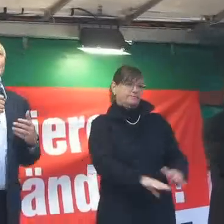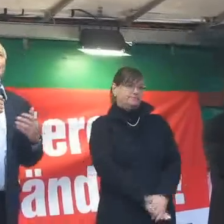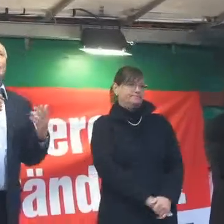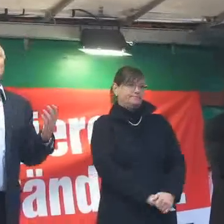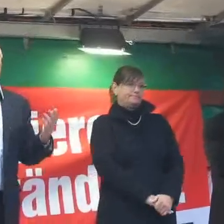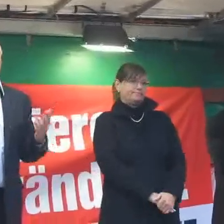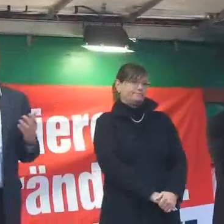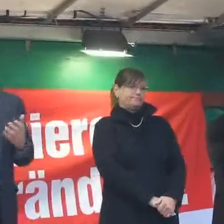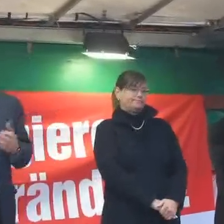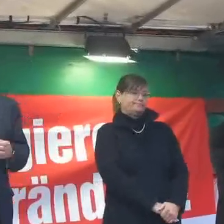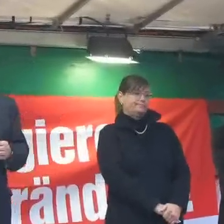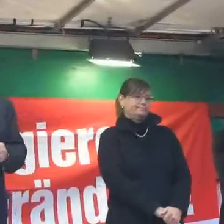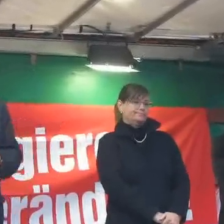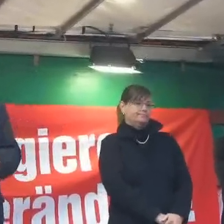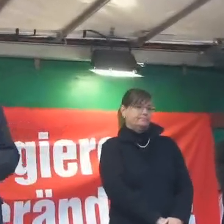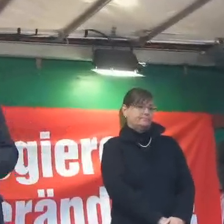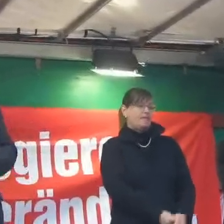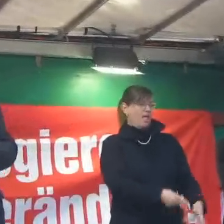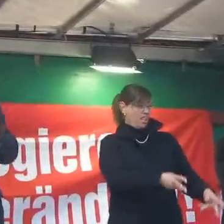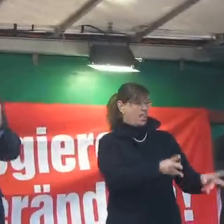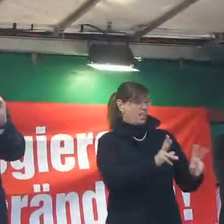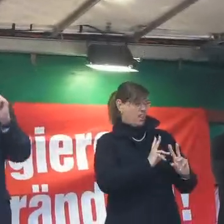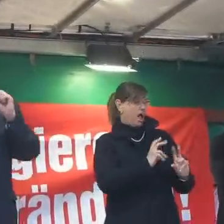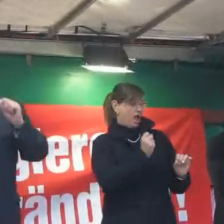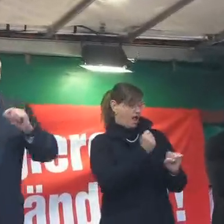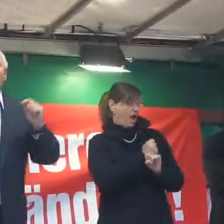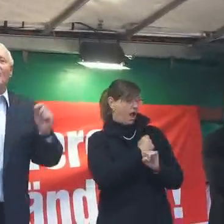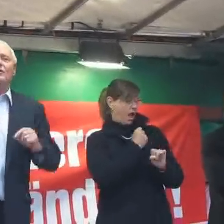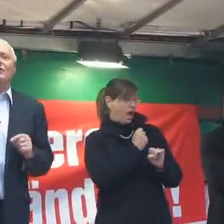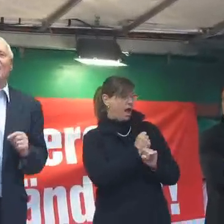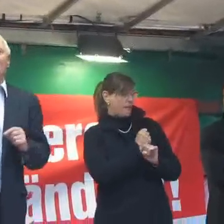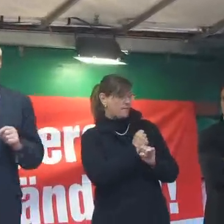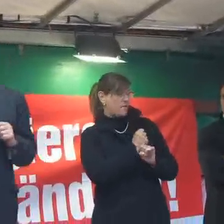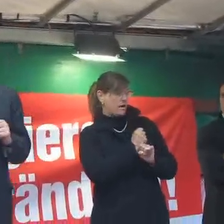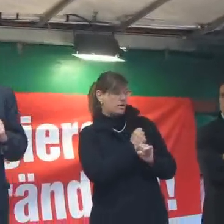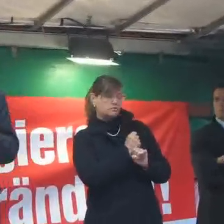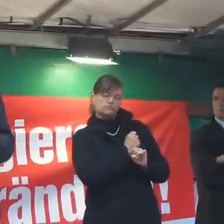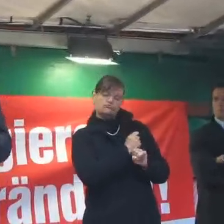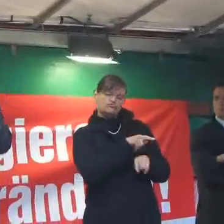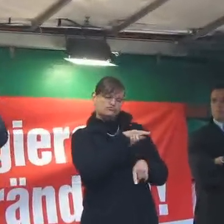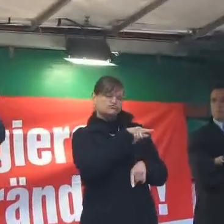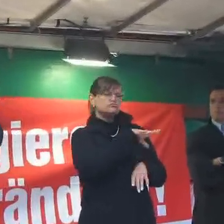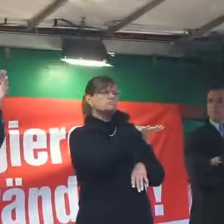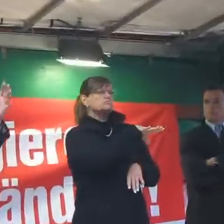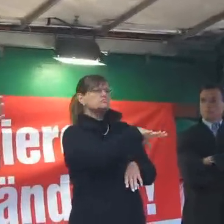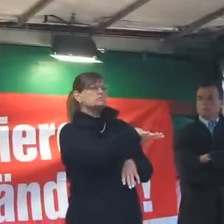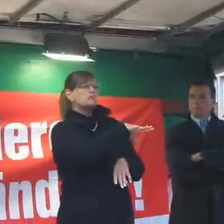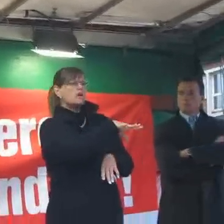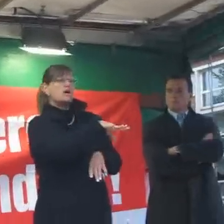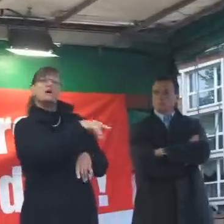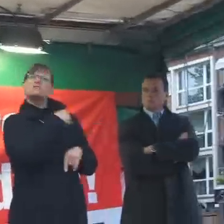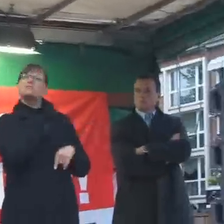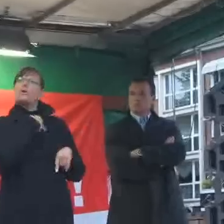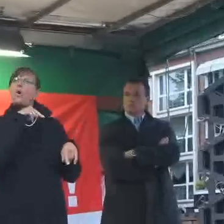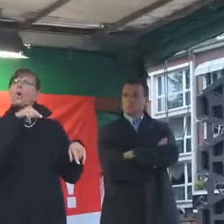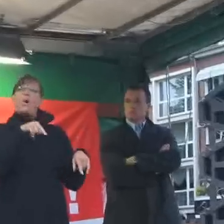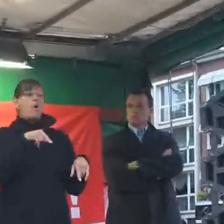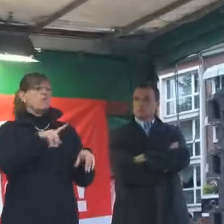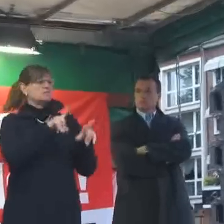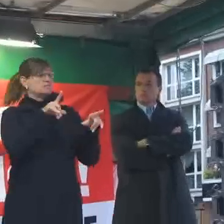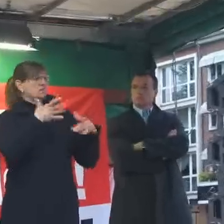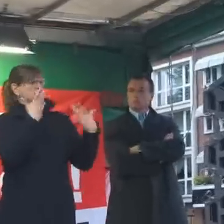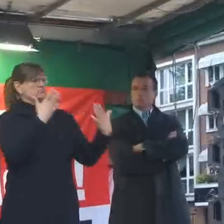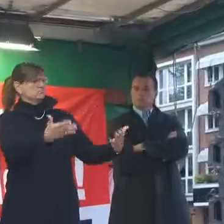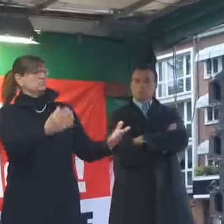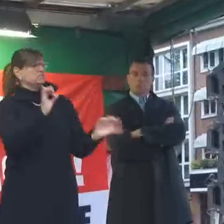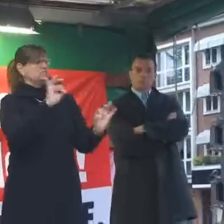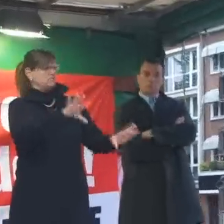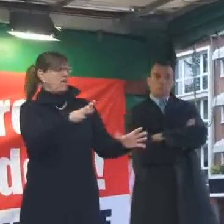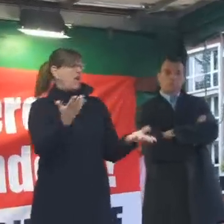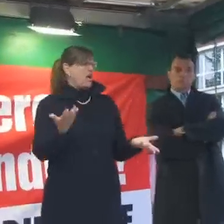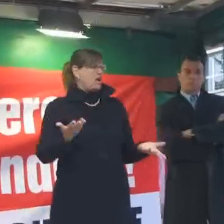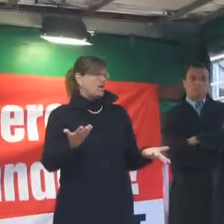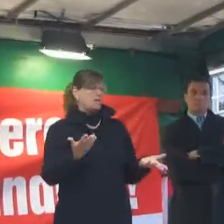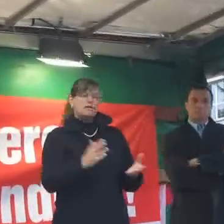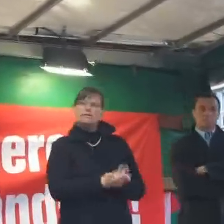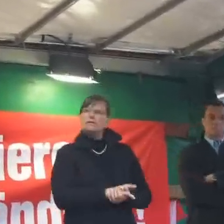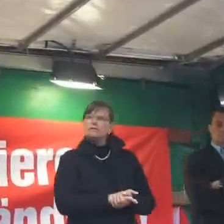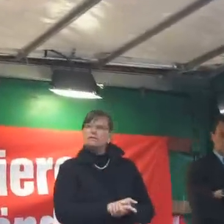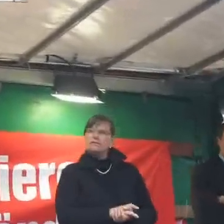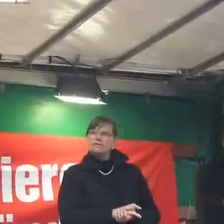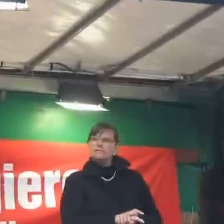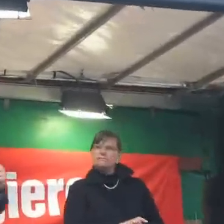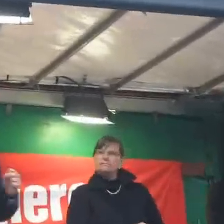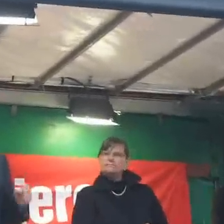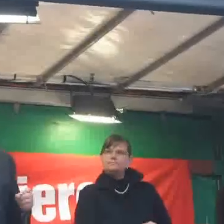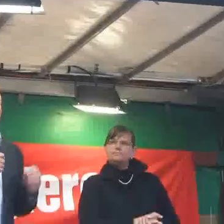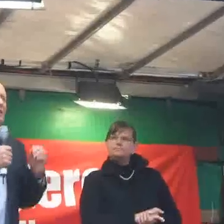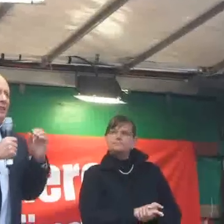Leiharbeit, um das nur einmal zu sagen, kann man etwas feststellen, was unsere heutige Zeit prägt. Die Tatsache nämlich,